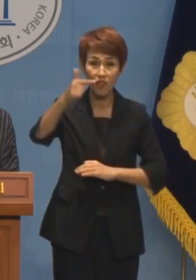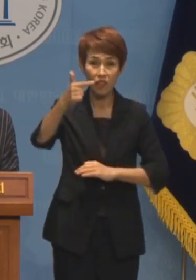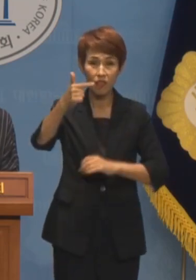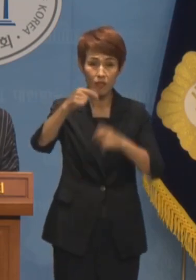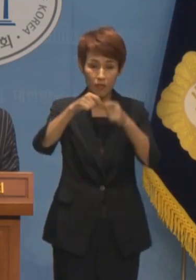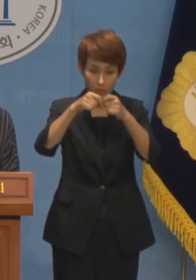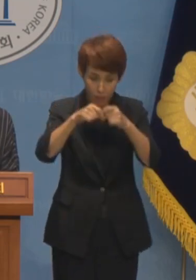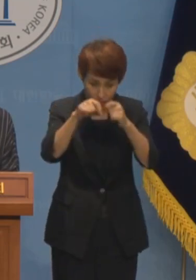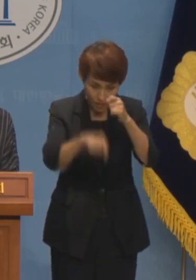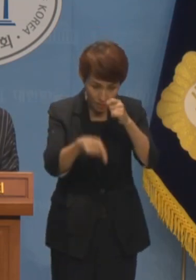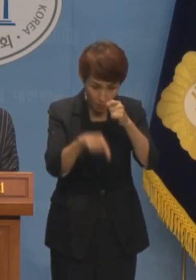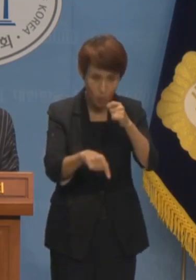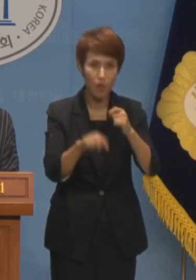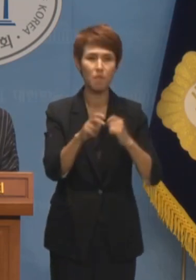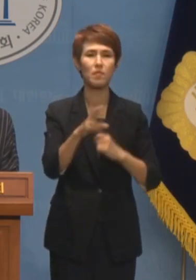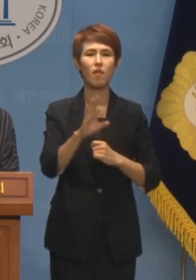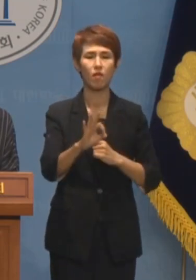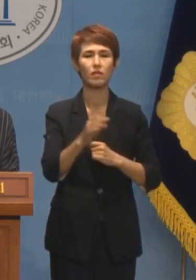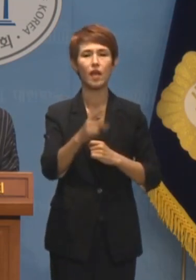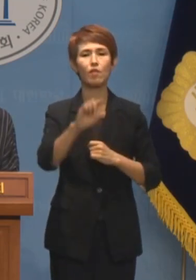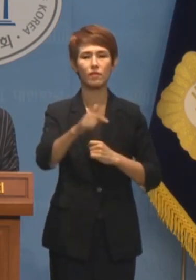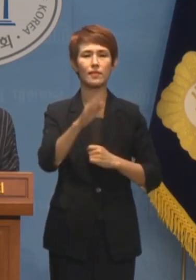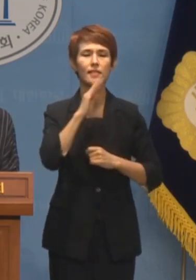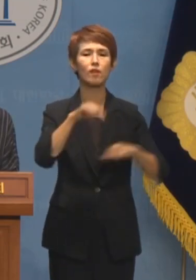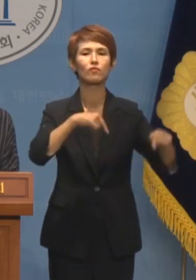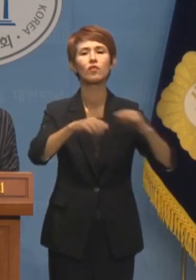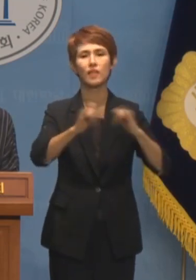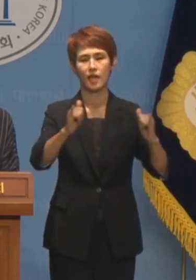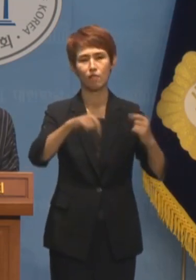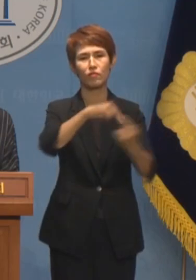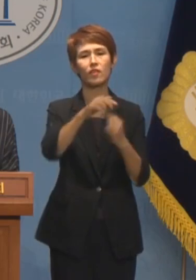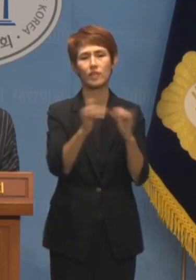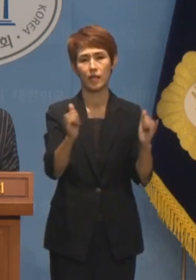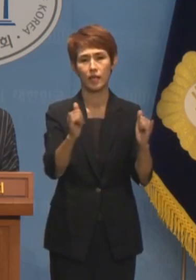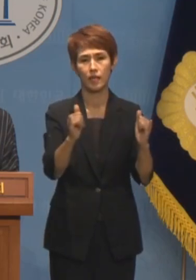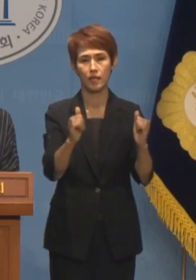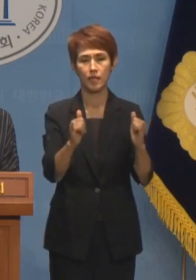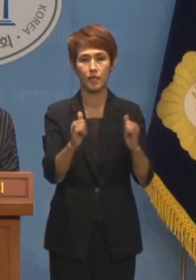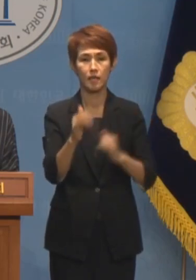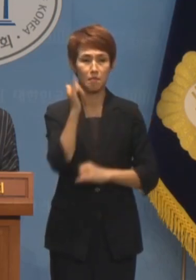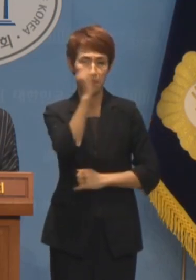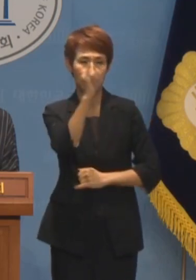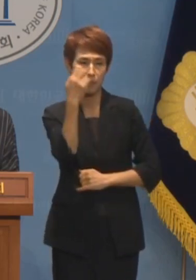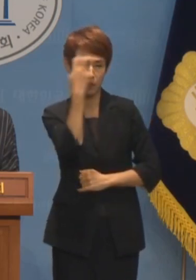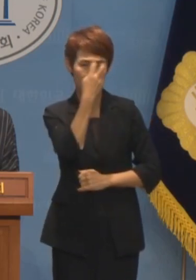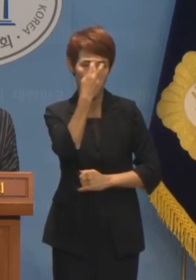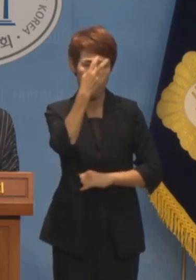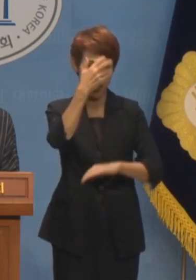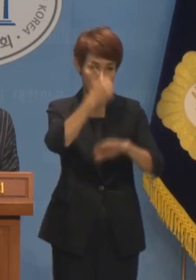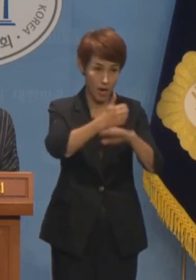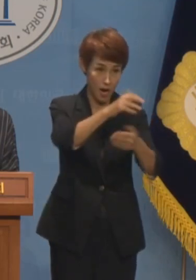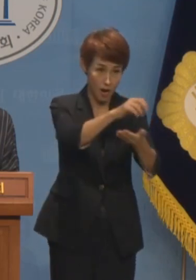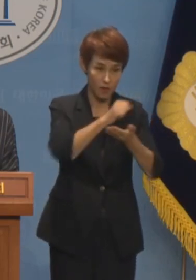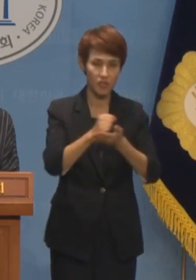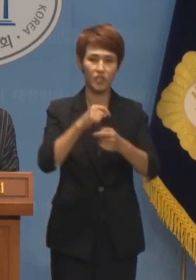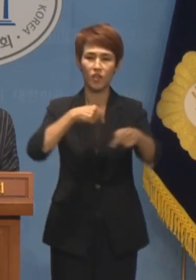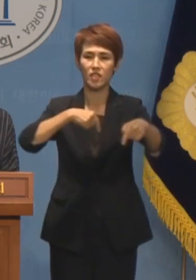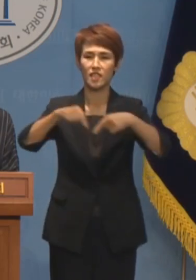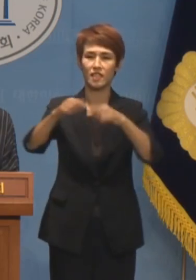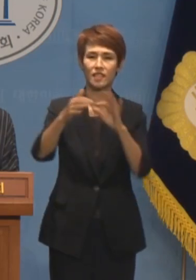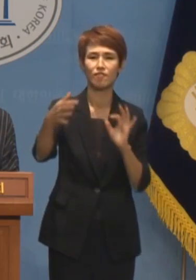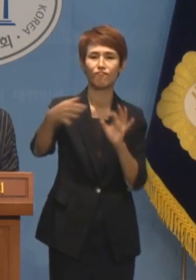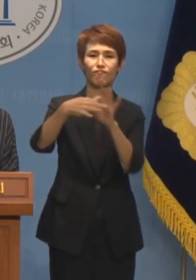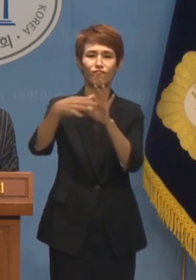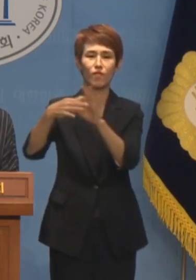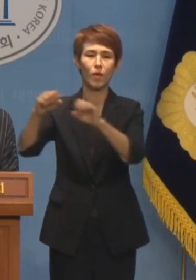씨이며 미래한국연구소를 활용해 자체 여론조사를 실시하고 그 결과로 정치인들과 연결하는 방식으로